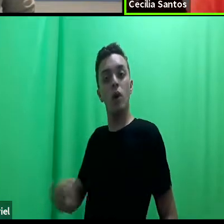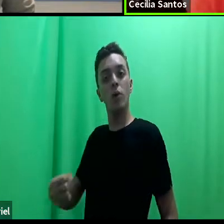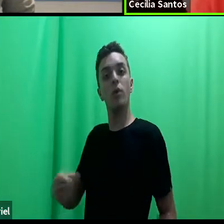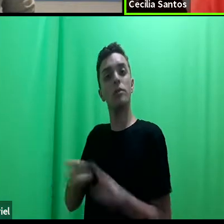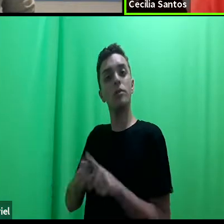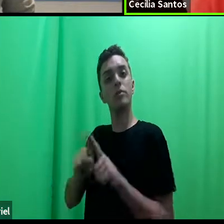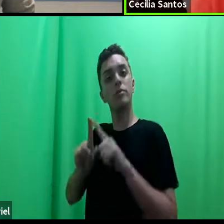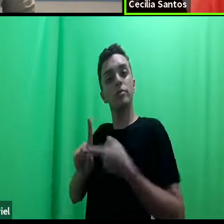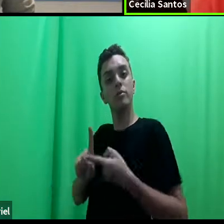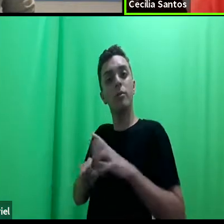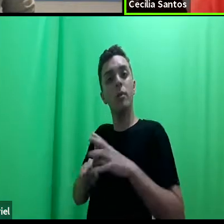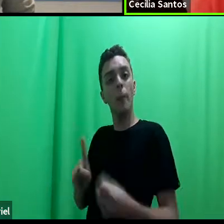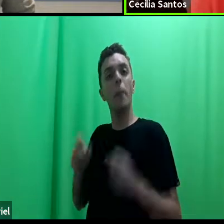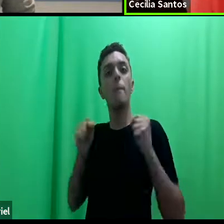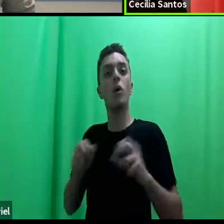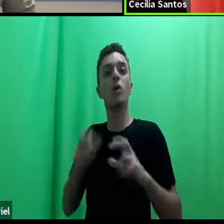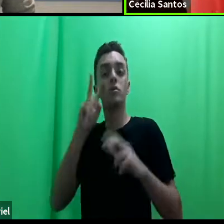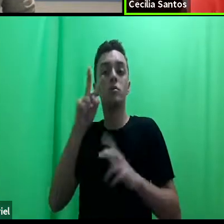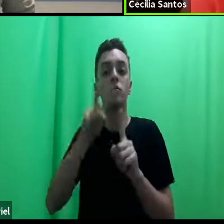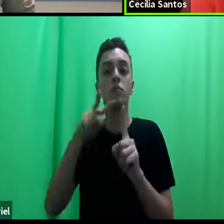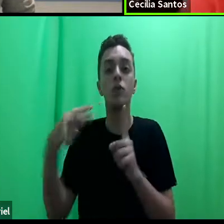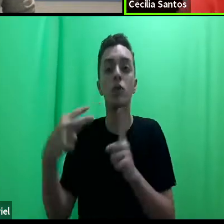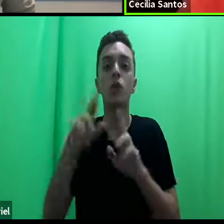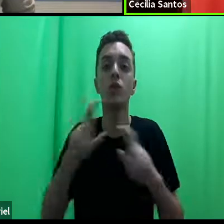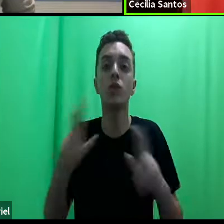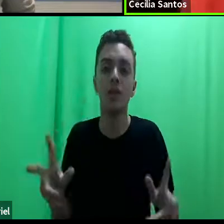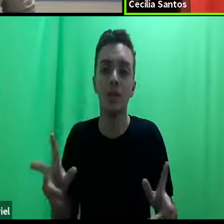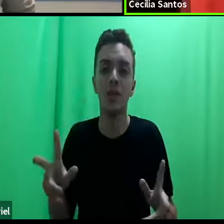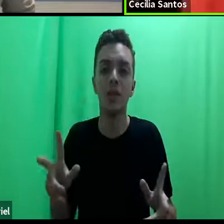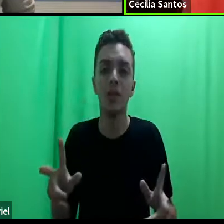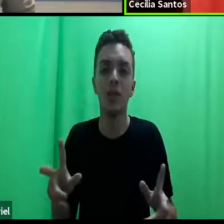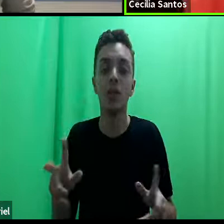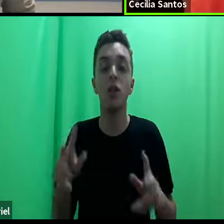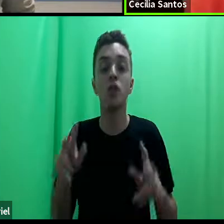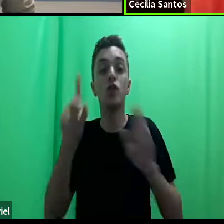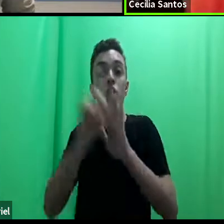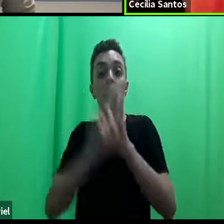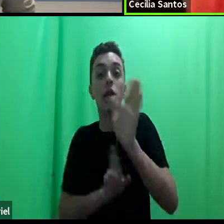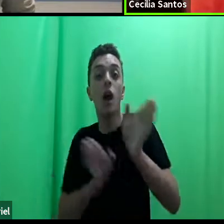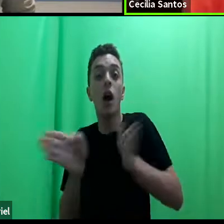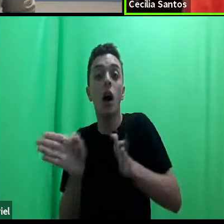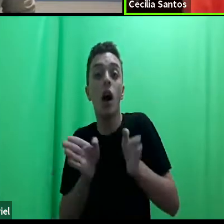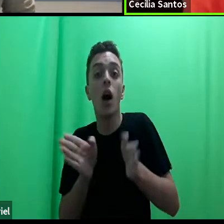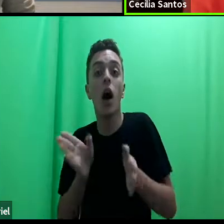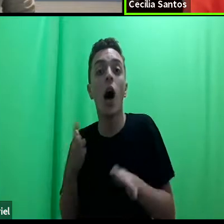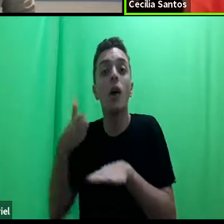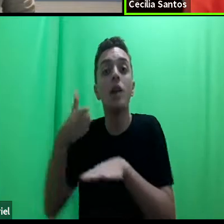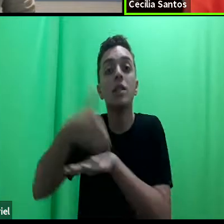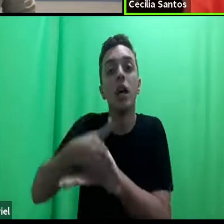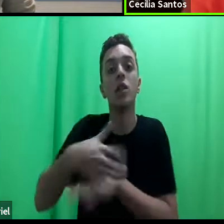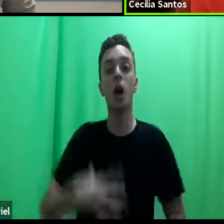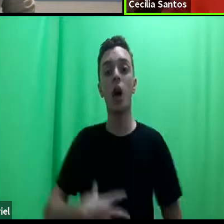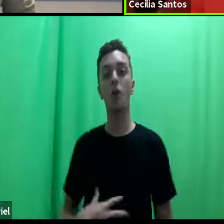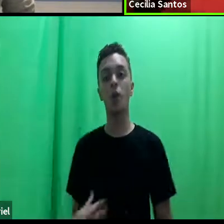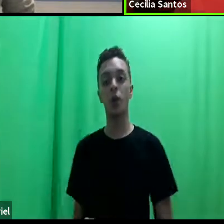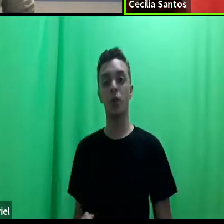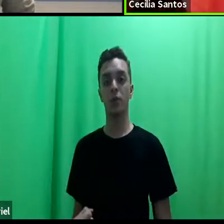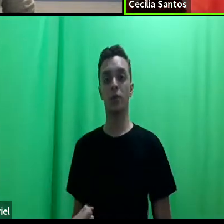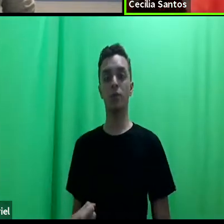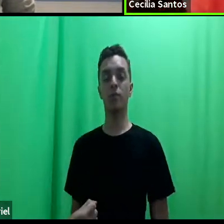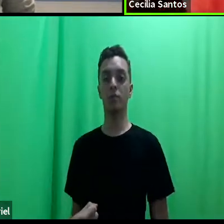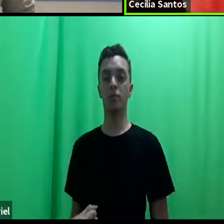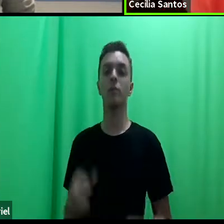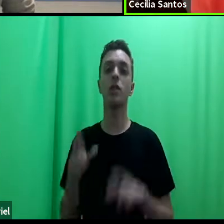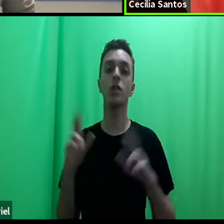pode ter uma perspectiva diferente, o direito de acesso ao aborto é diferente de simplesmente